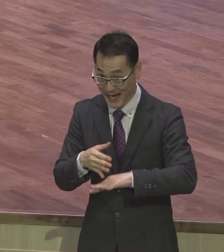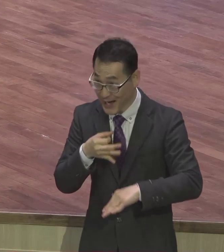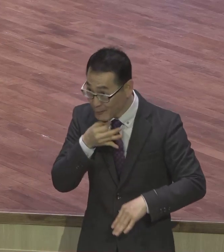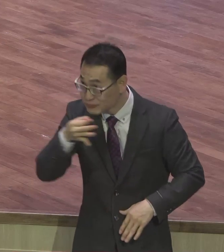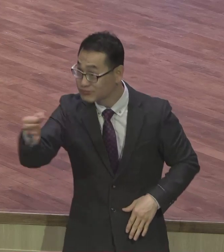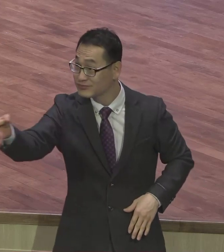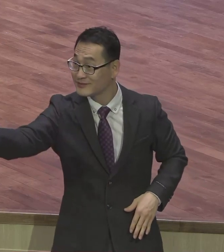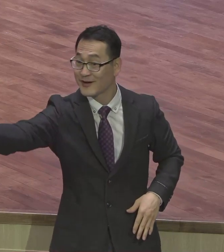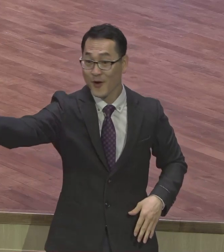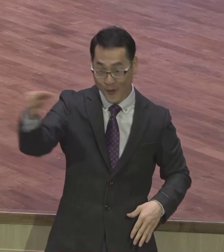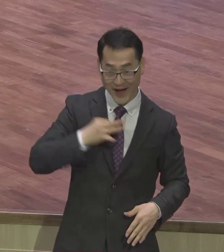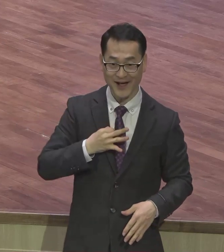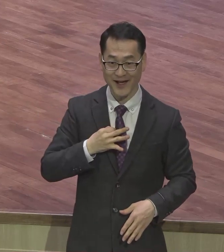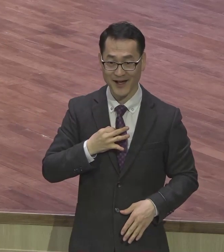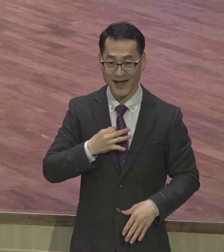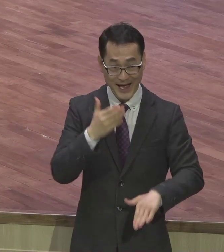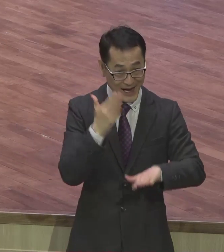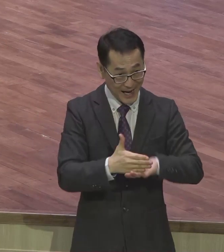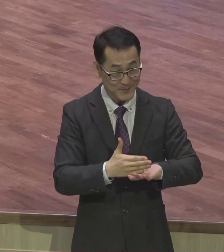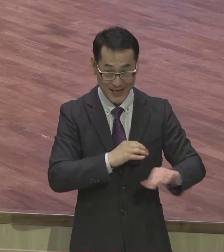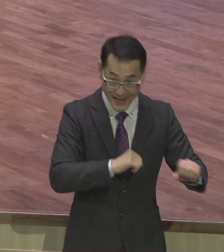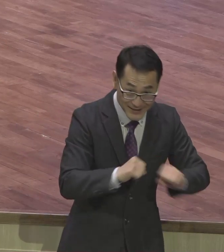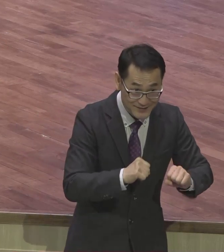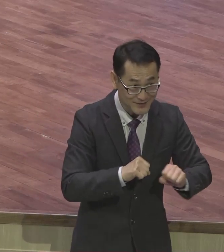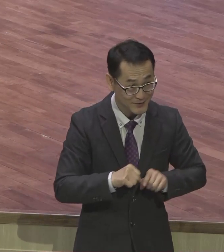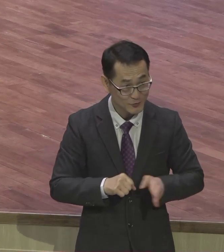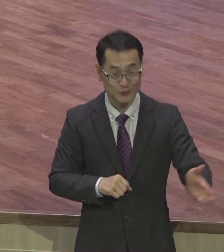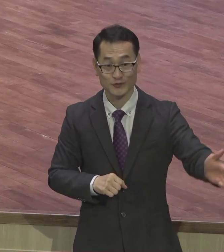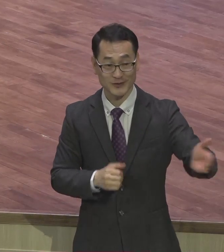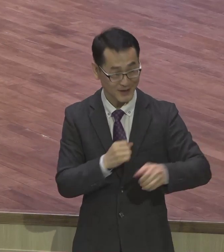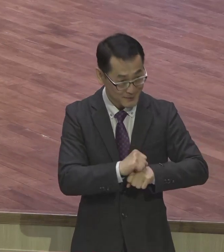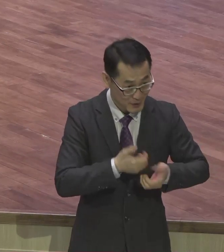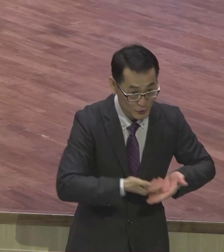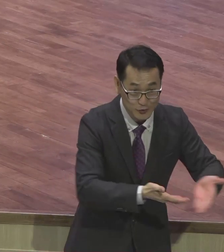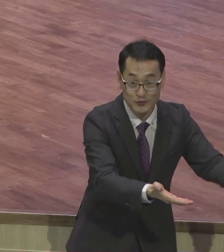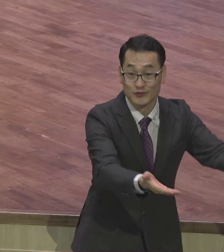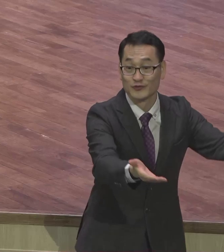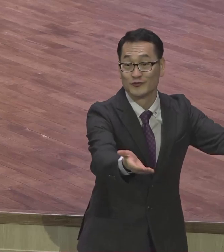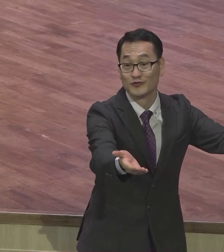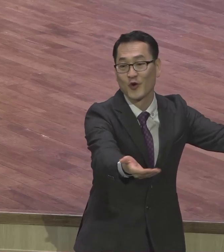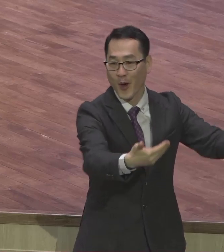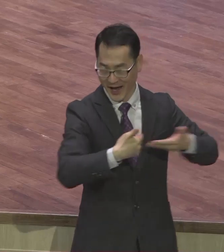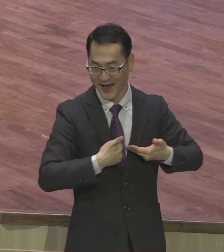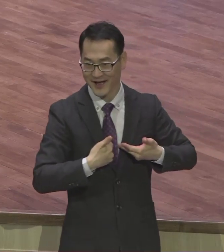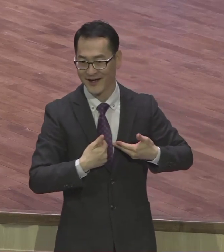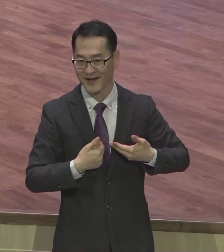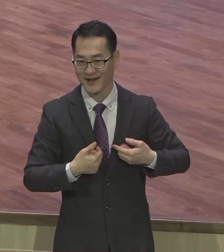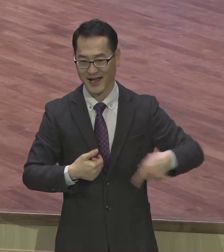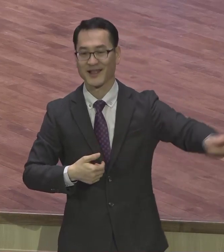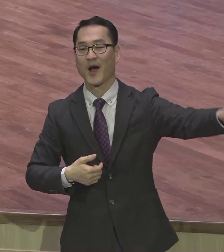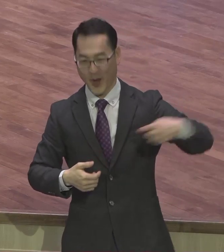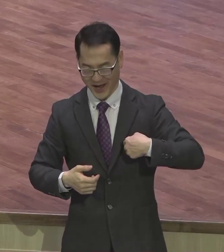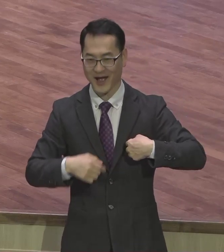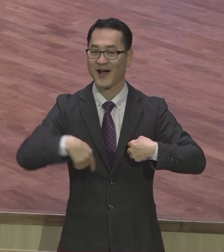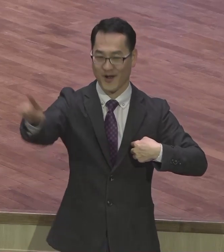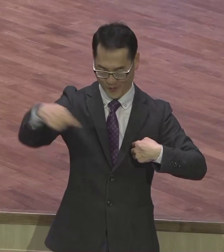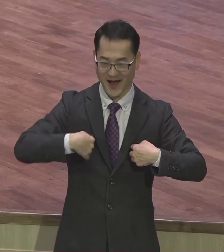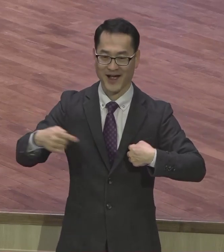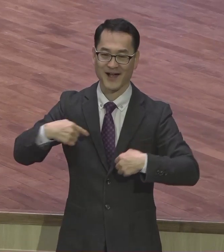그런 고백을 체험을 하고 했어요 형들 여러분 감사하는 삶은 나를